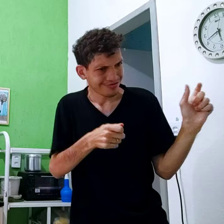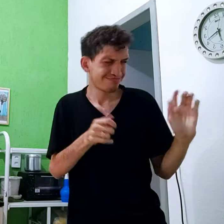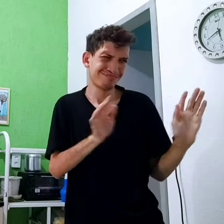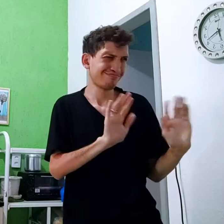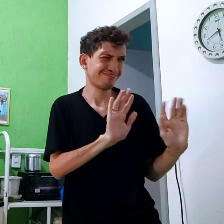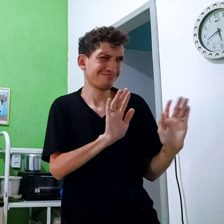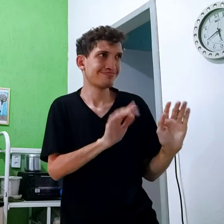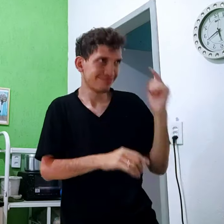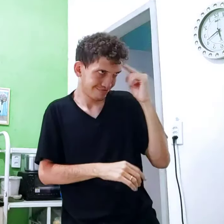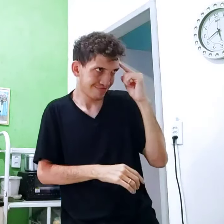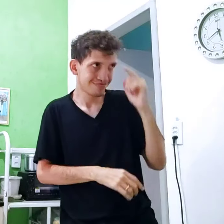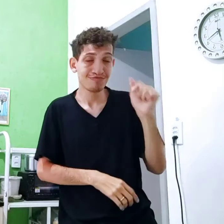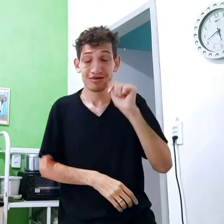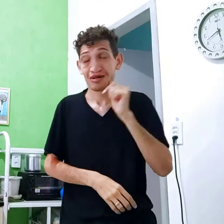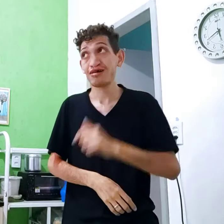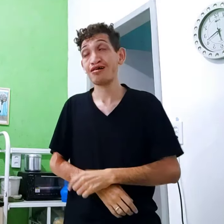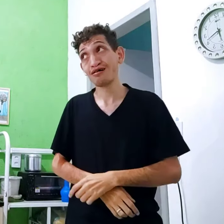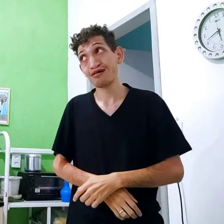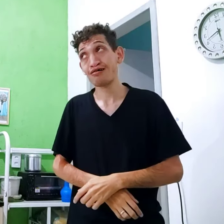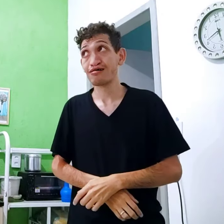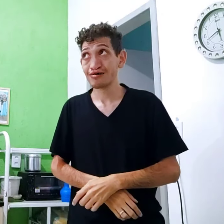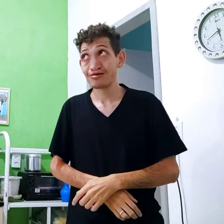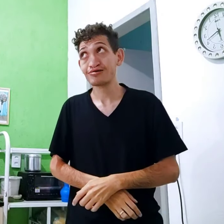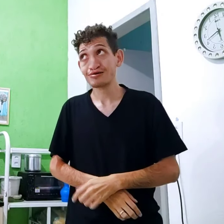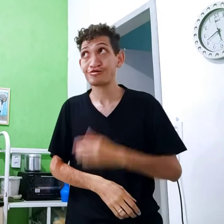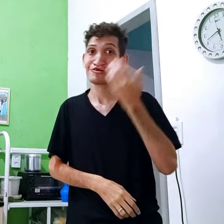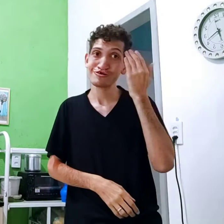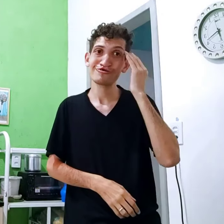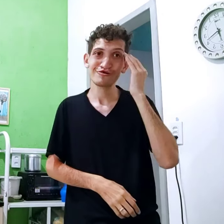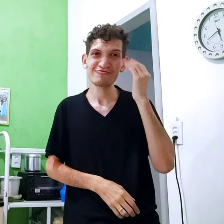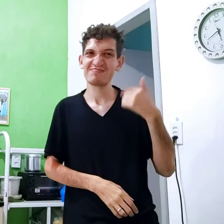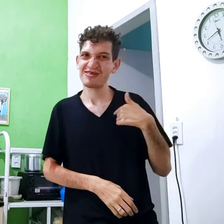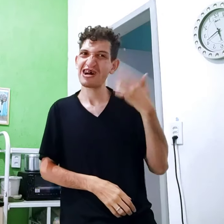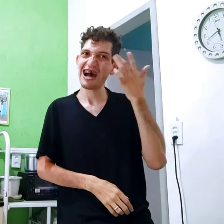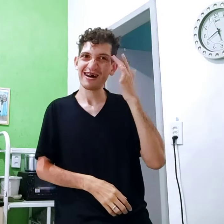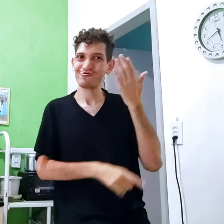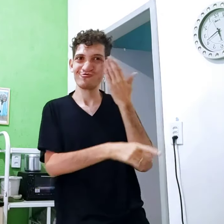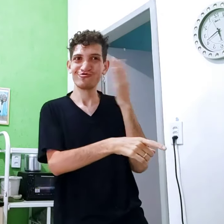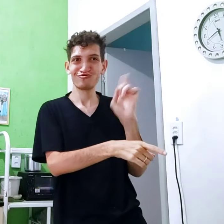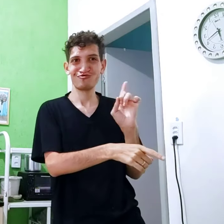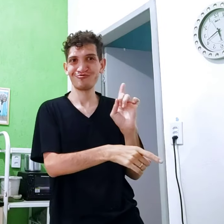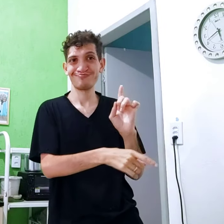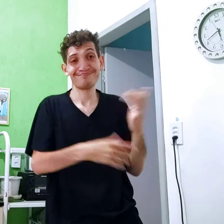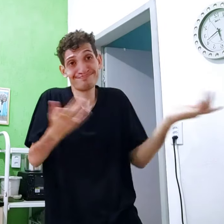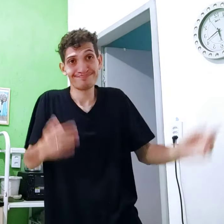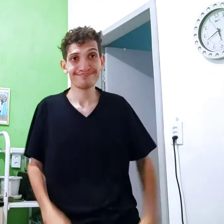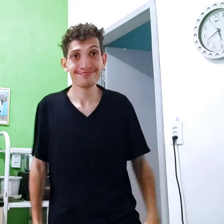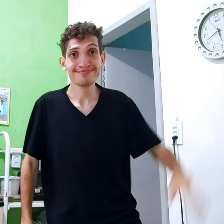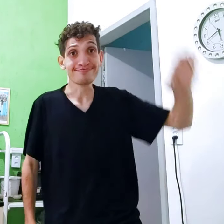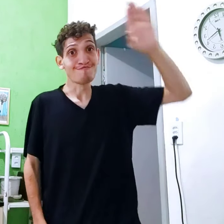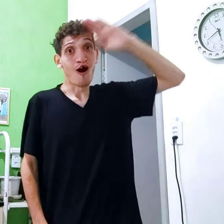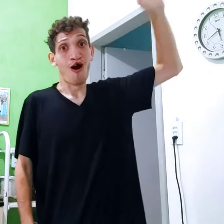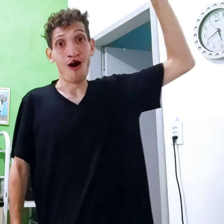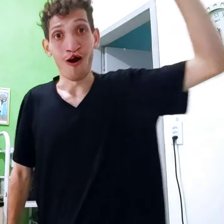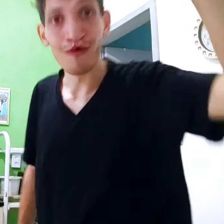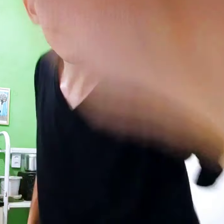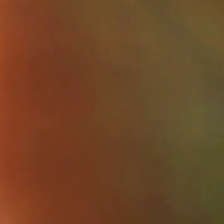tradução, Um sinal. Só não. Tem que pensar a mulher. Tá. Entendi. Mas eu acho que ela não entendeu. Vamos!